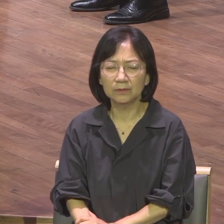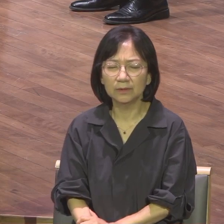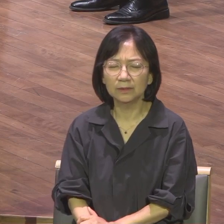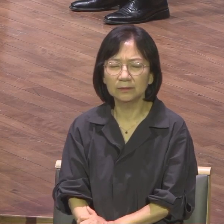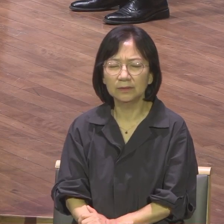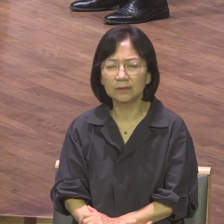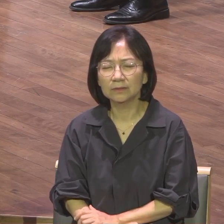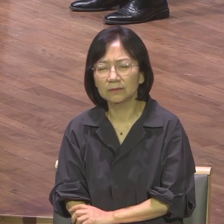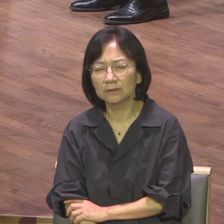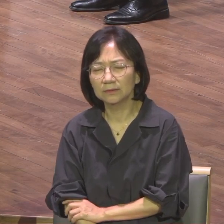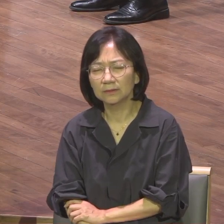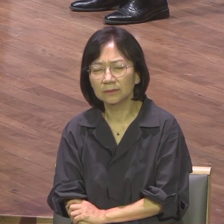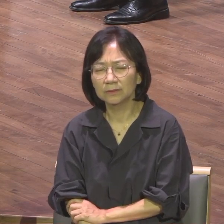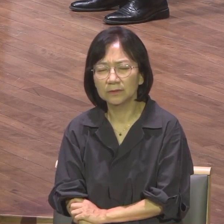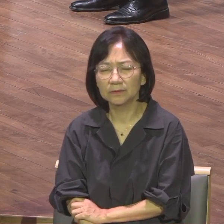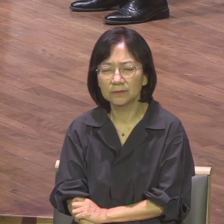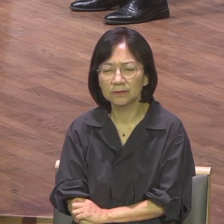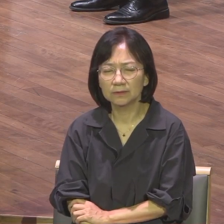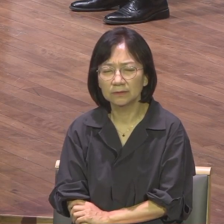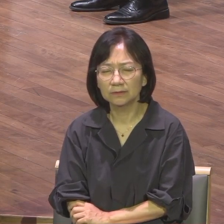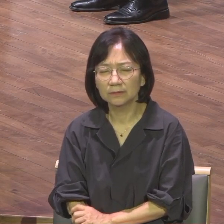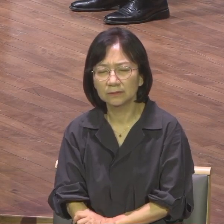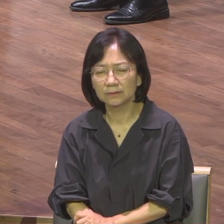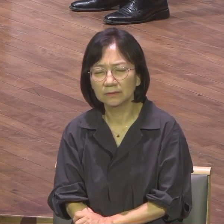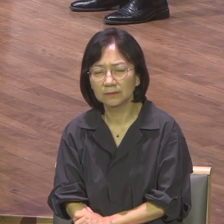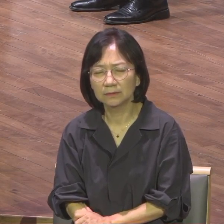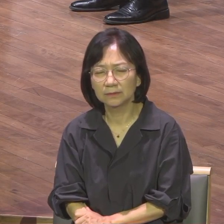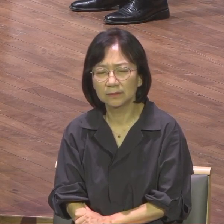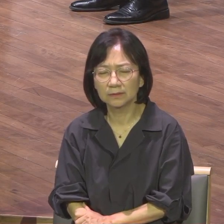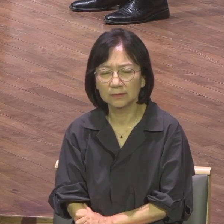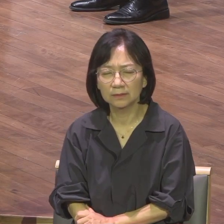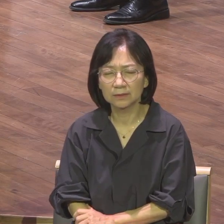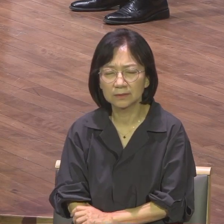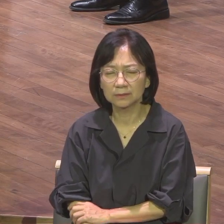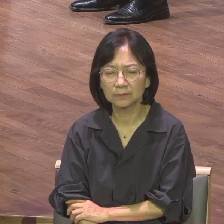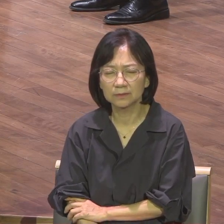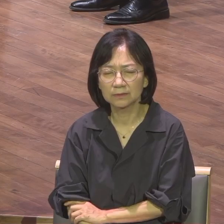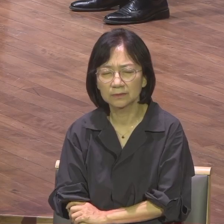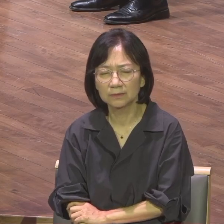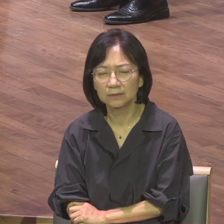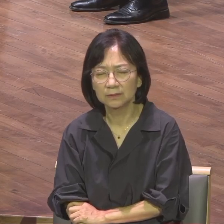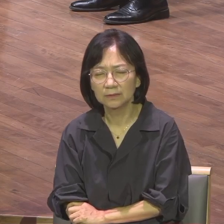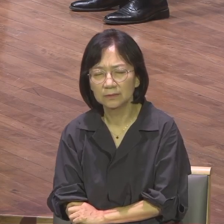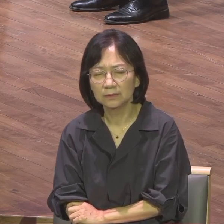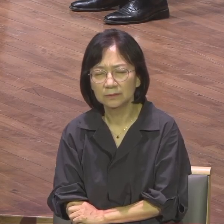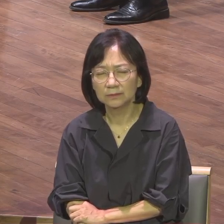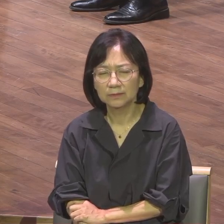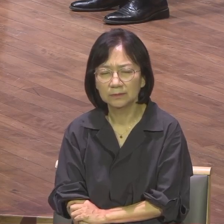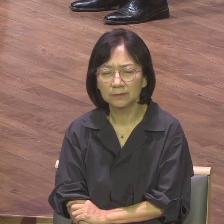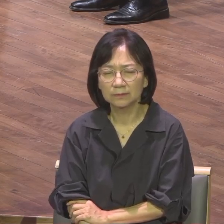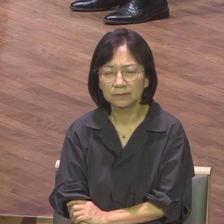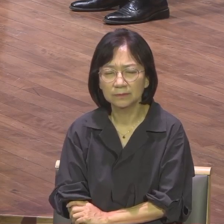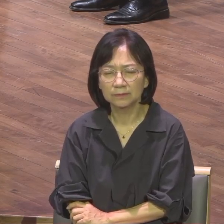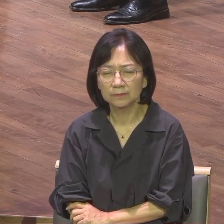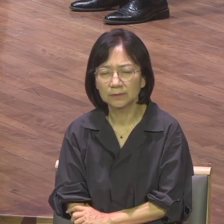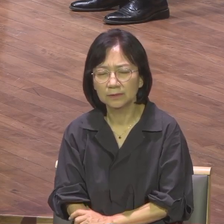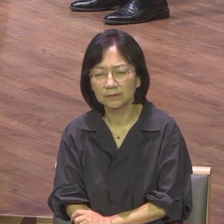치료하시고 그 암을 치료하시고 모든 질병과 모든 병만을 우리 안에 나사렛이 되어서 그리스도님 앞에